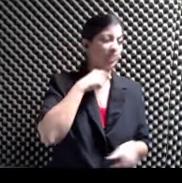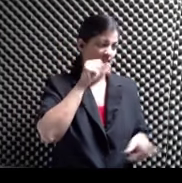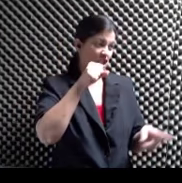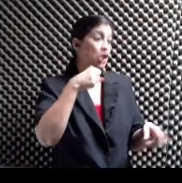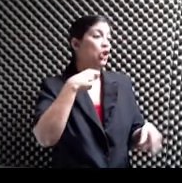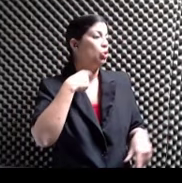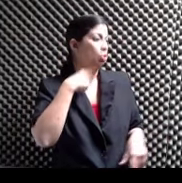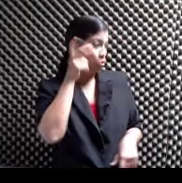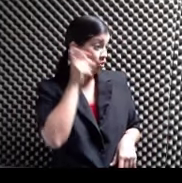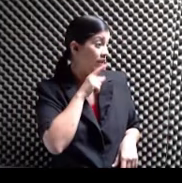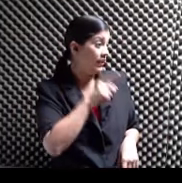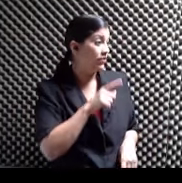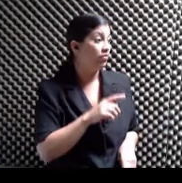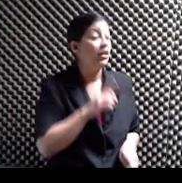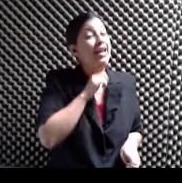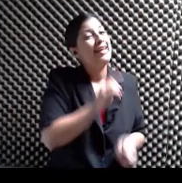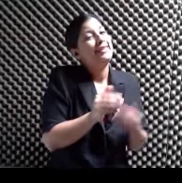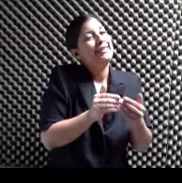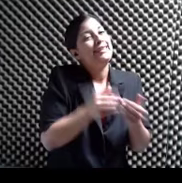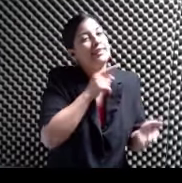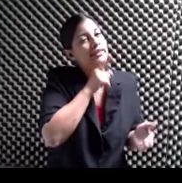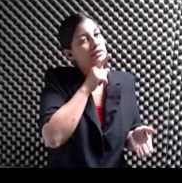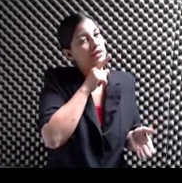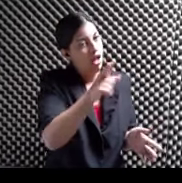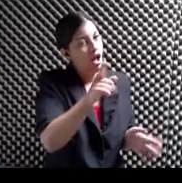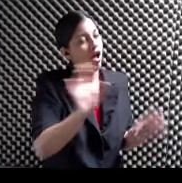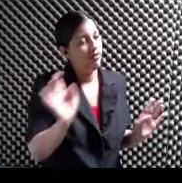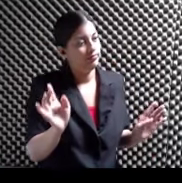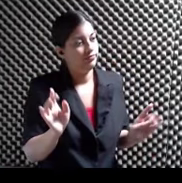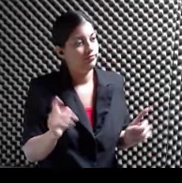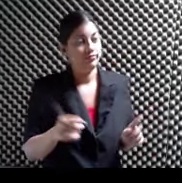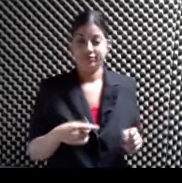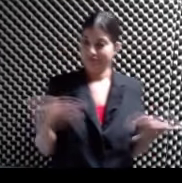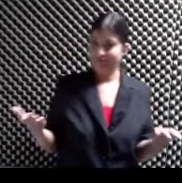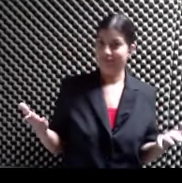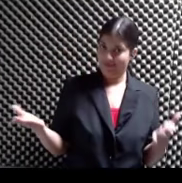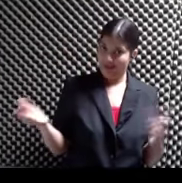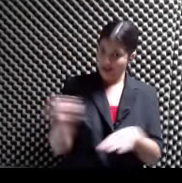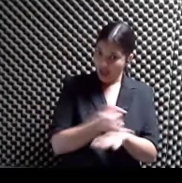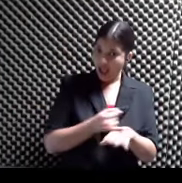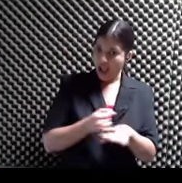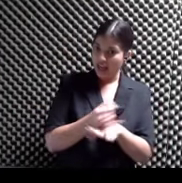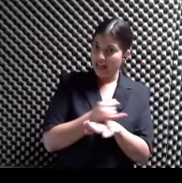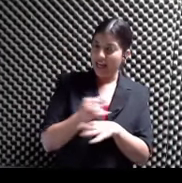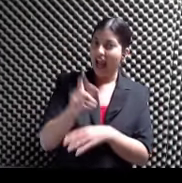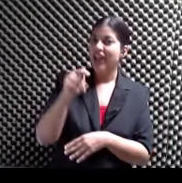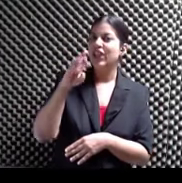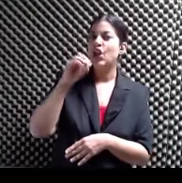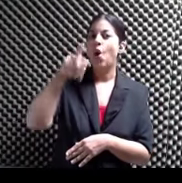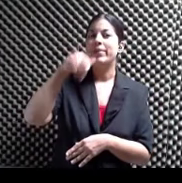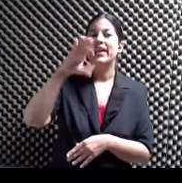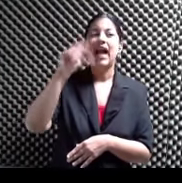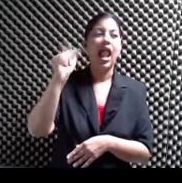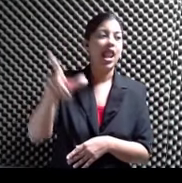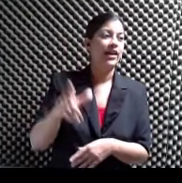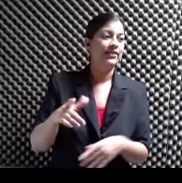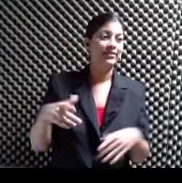lo escuchado Eso es un mito Pero eso es casi realidad Porque En una isla tropical Tropical Mira si nos falta Si nos faltaba por tener algo que está ahí